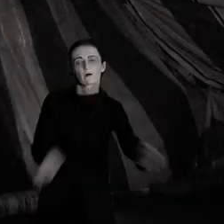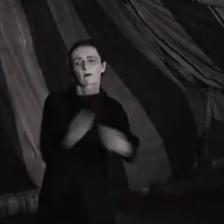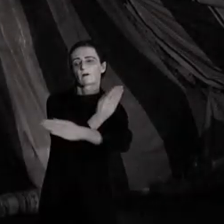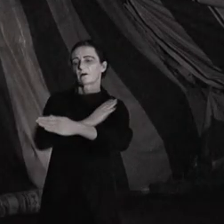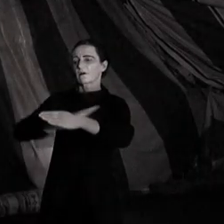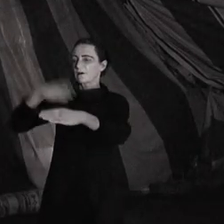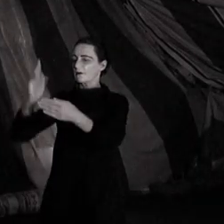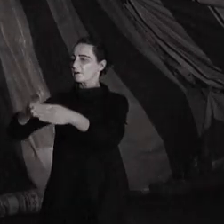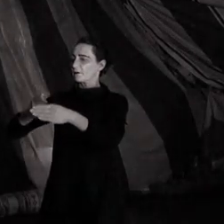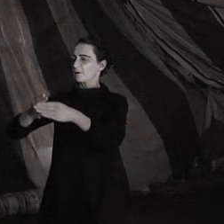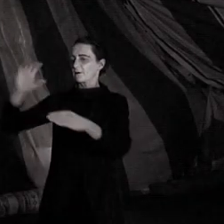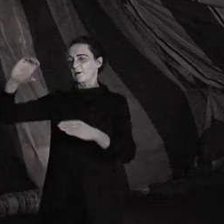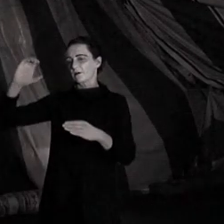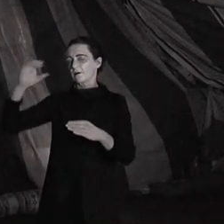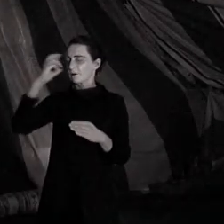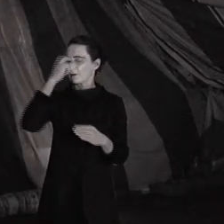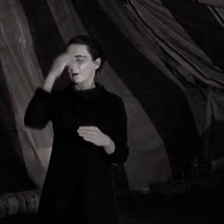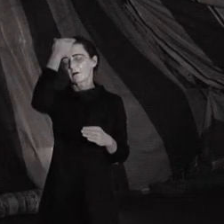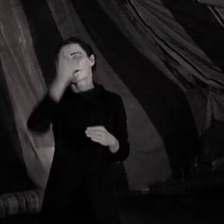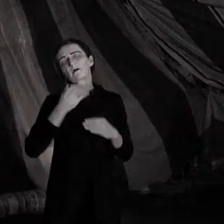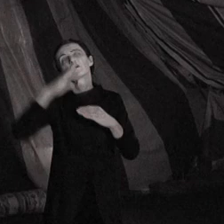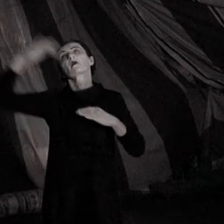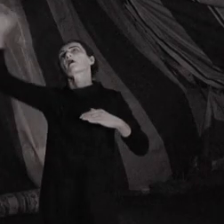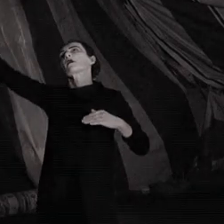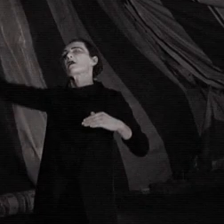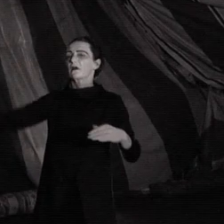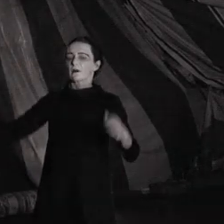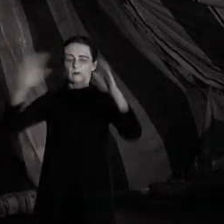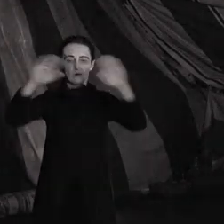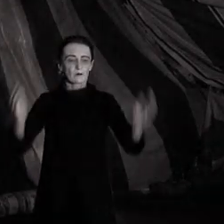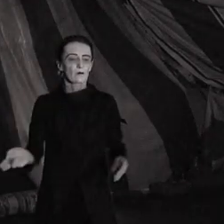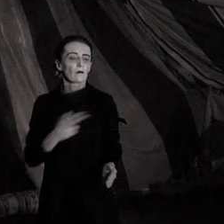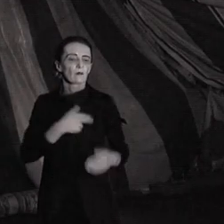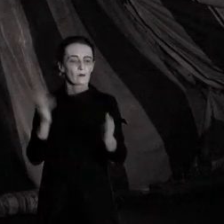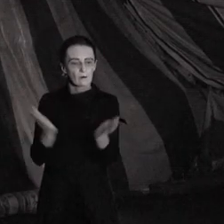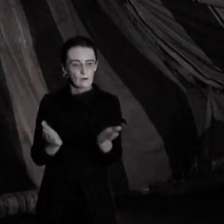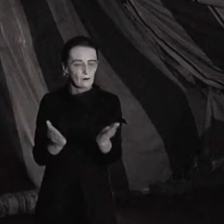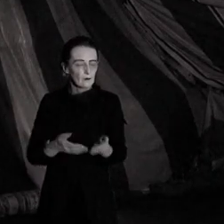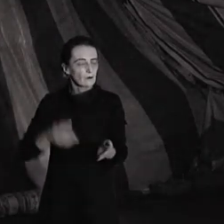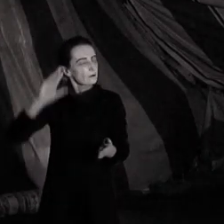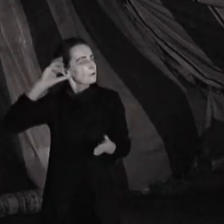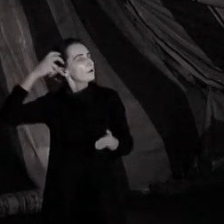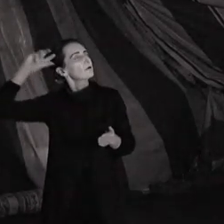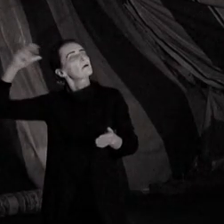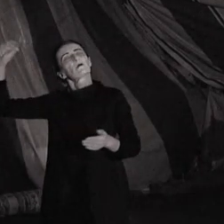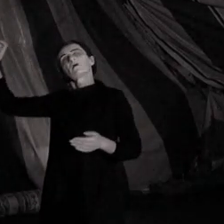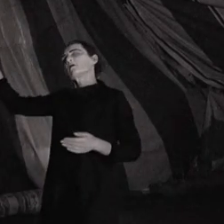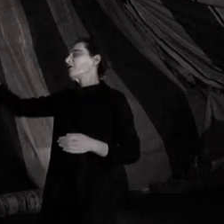Je me présente, je m'appelle Clara, je suis clown priest à l'opéra, mon chapiteau, c'est hôpital, je suis désordonnée